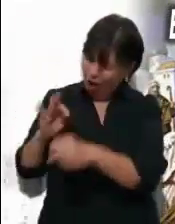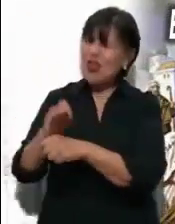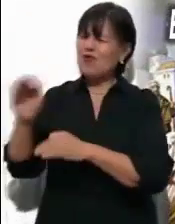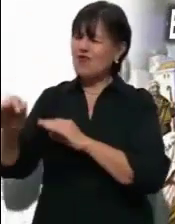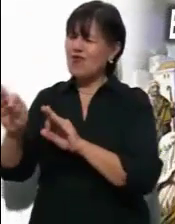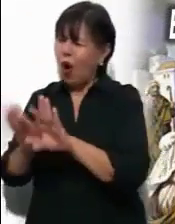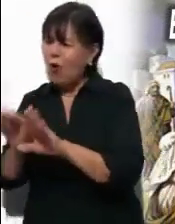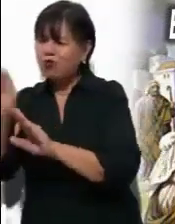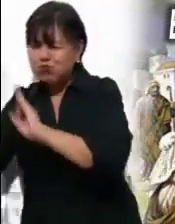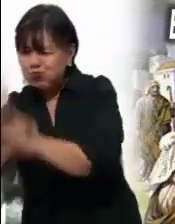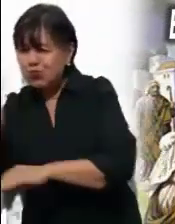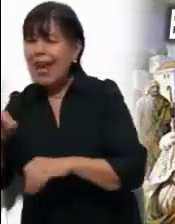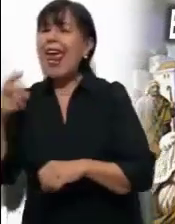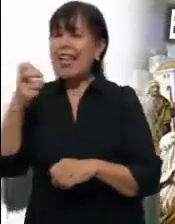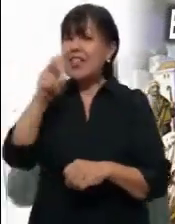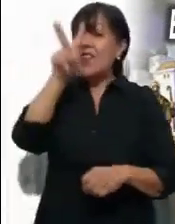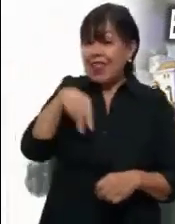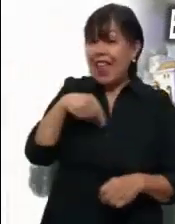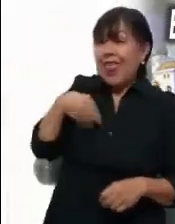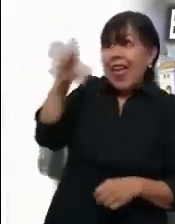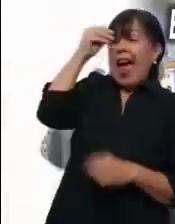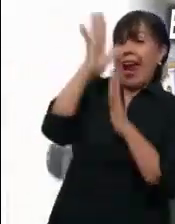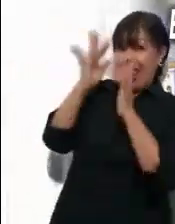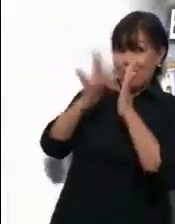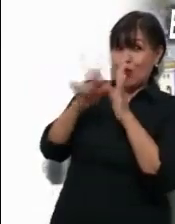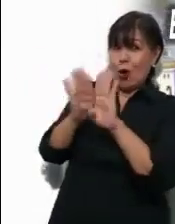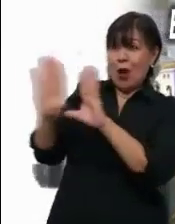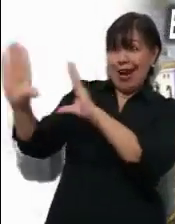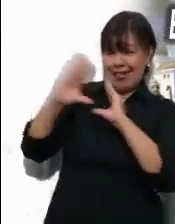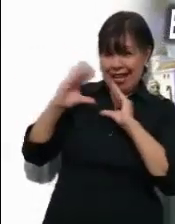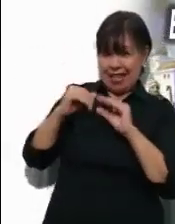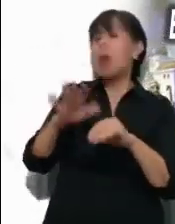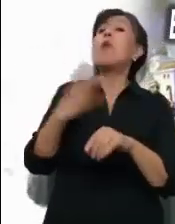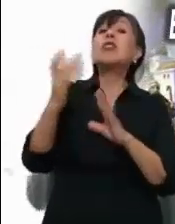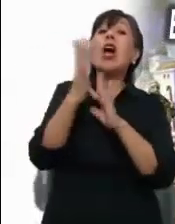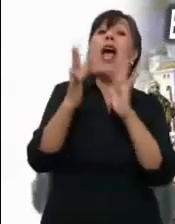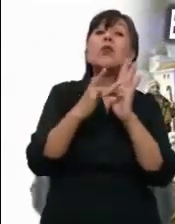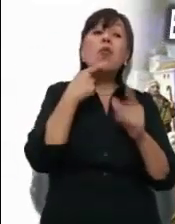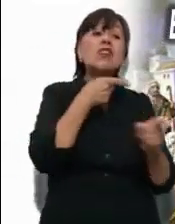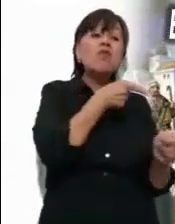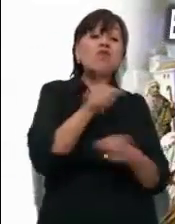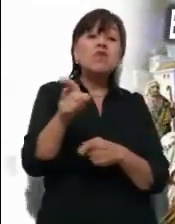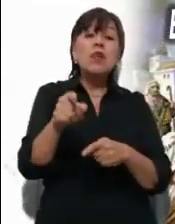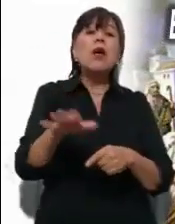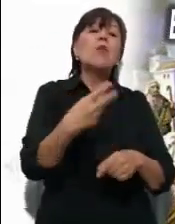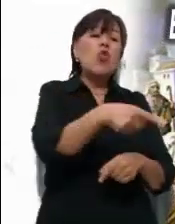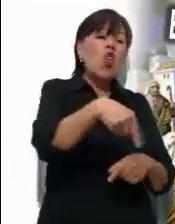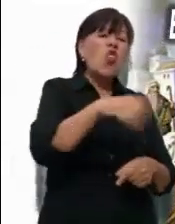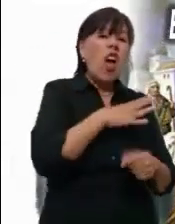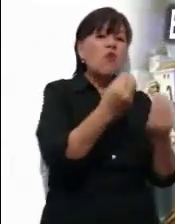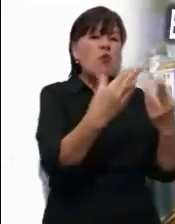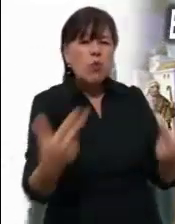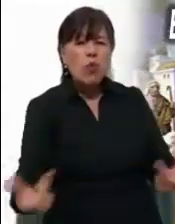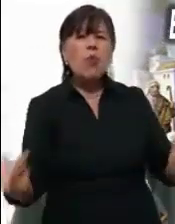camino de Jesús. La acusación que Jesús hace a las naciones de destrucción y de pleitos que